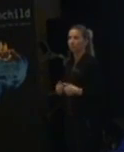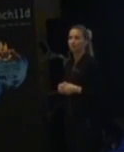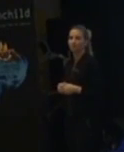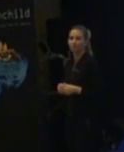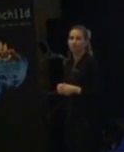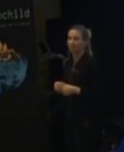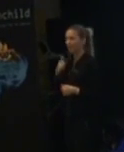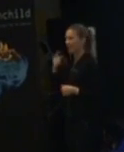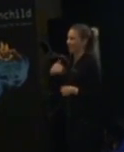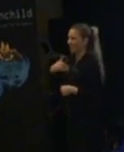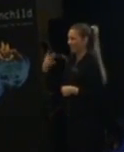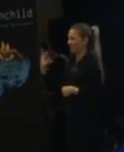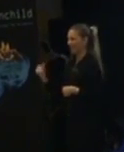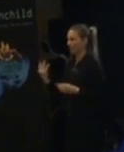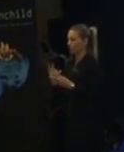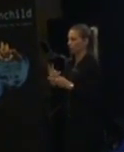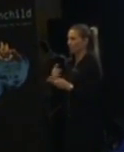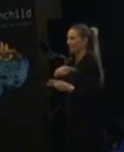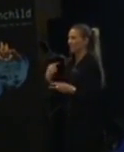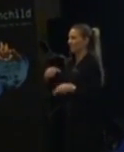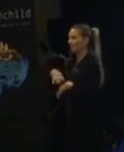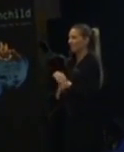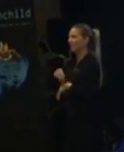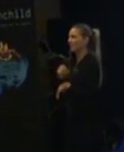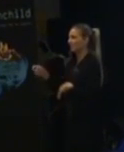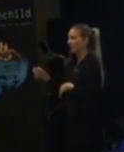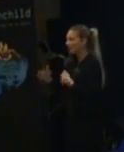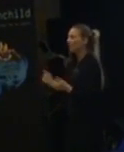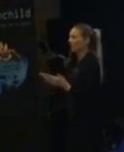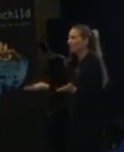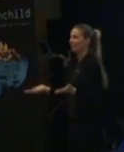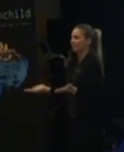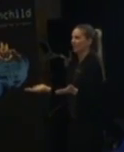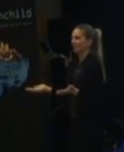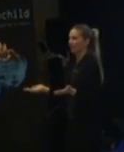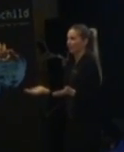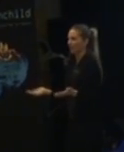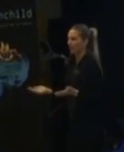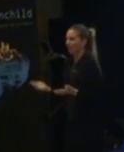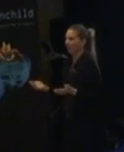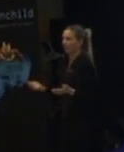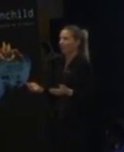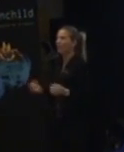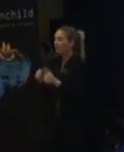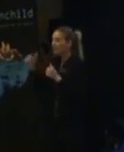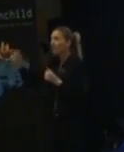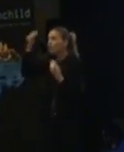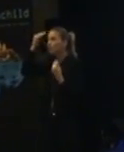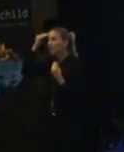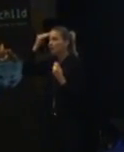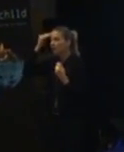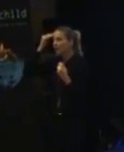Alltså när jag säger vi menar jag vi svenskar. Varför ska vi inte kunna få göra det? Jag vill väcka tanken. Distansutbildningar.